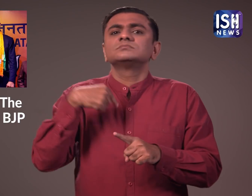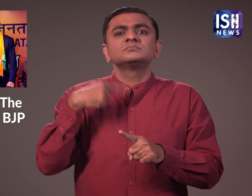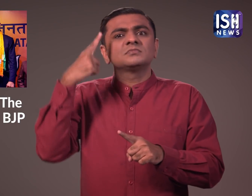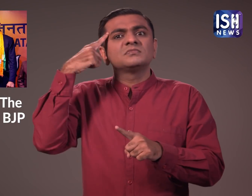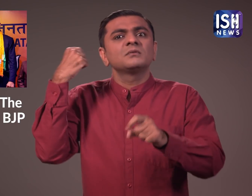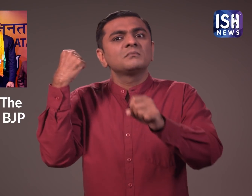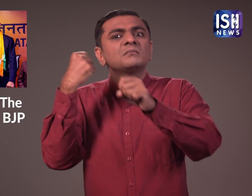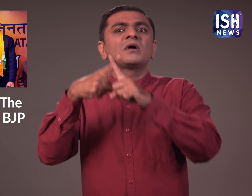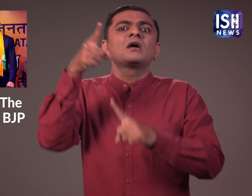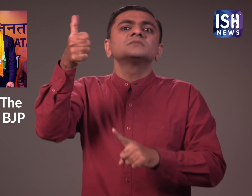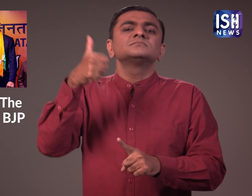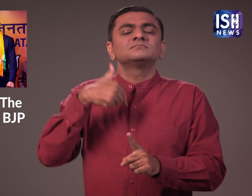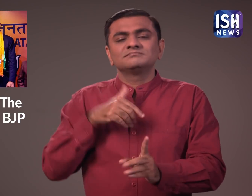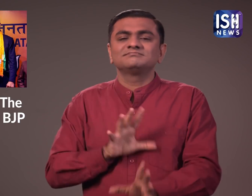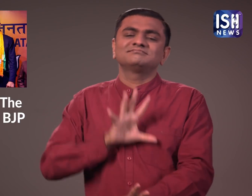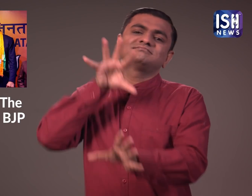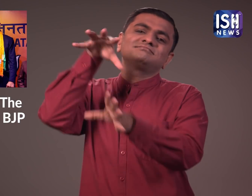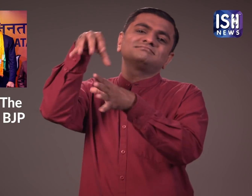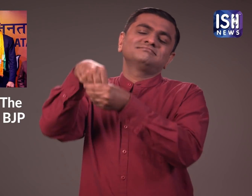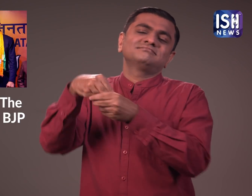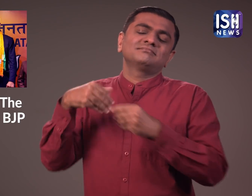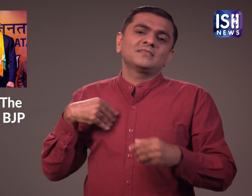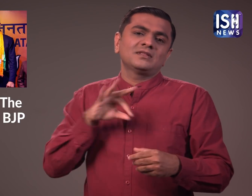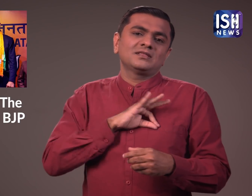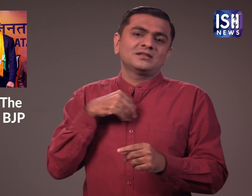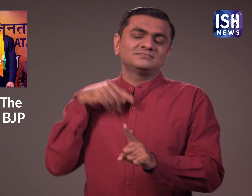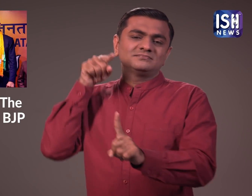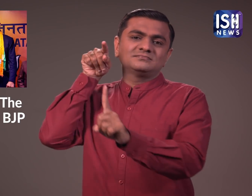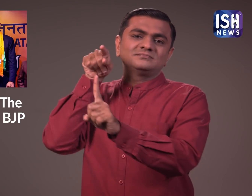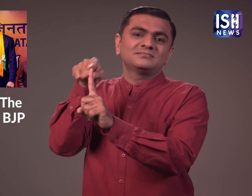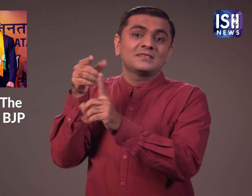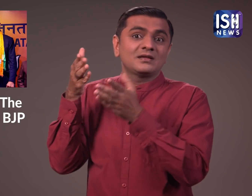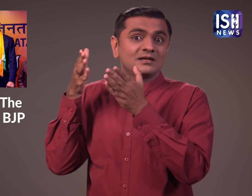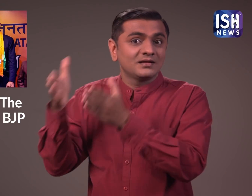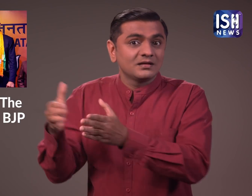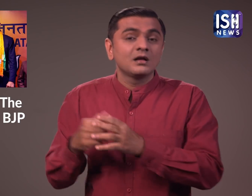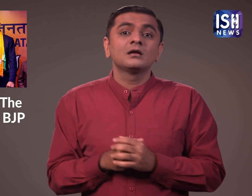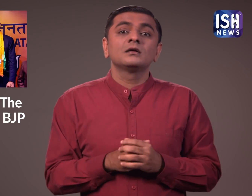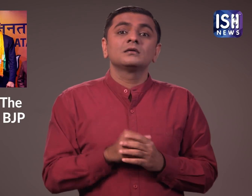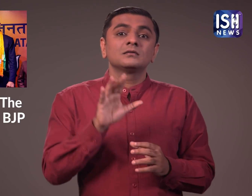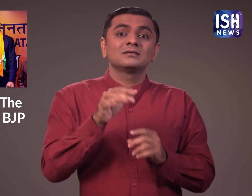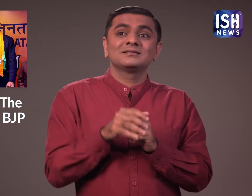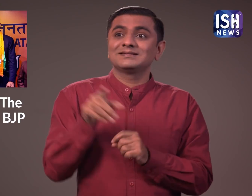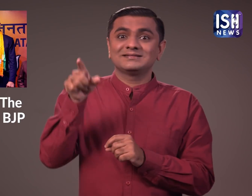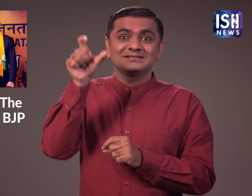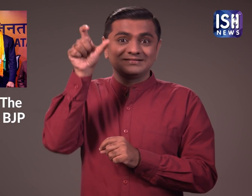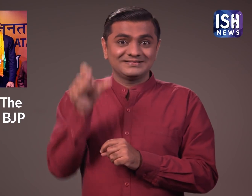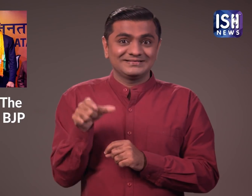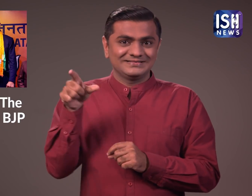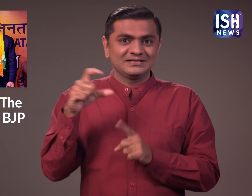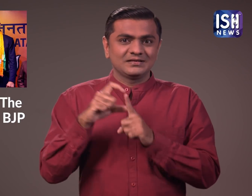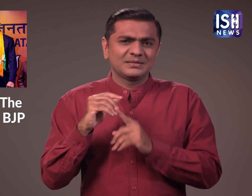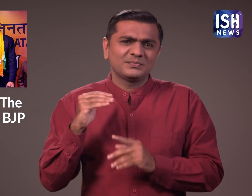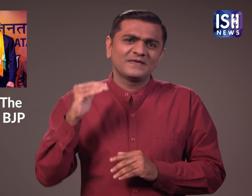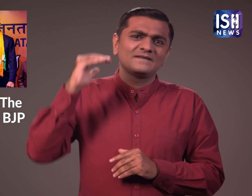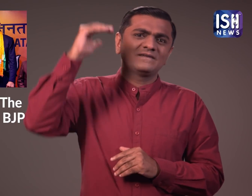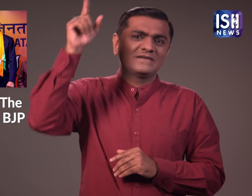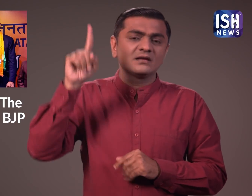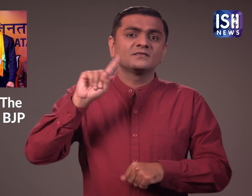क्यूंकि वह उनकी नीतियों से पूरी तरह सहमत है इसलिए उन्होंने पार्टी जॉइन की। वह पहली बार राजनीति में आ रहे